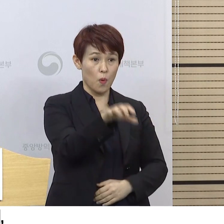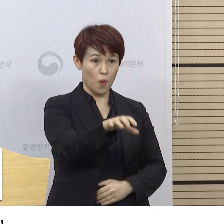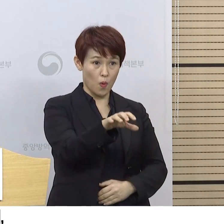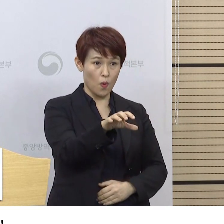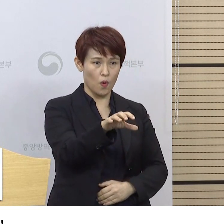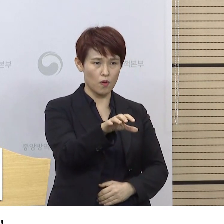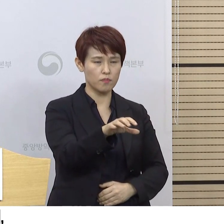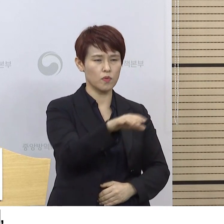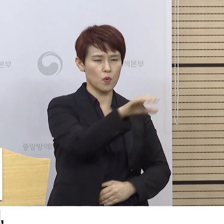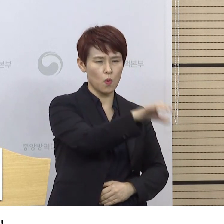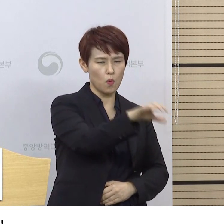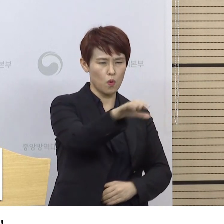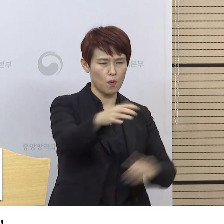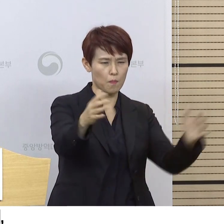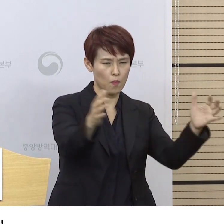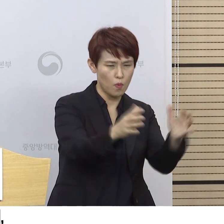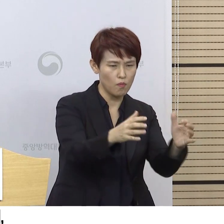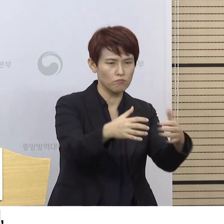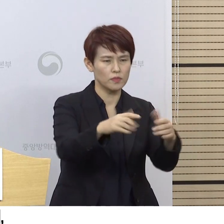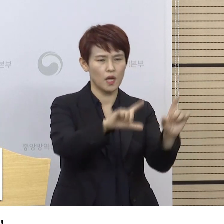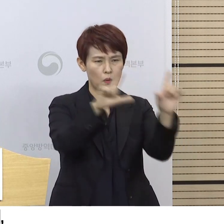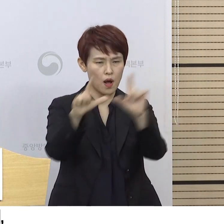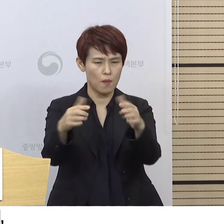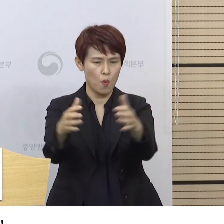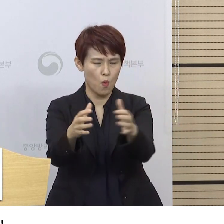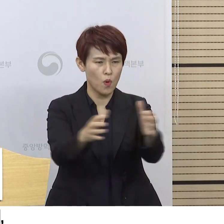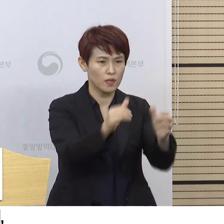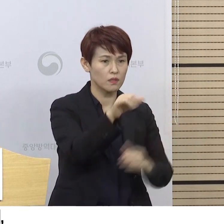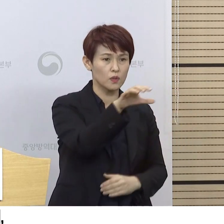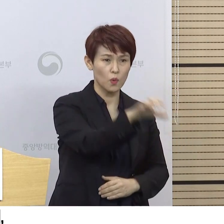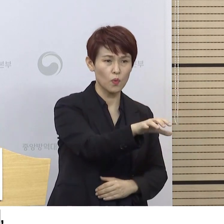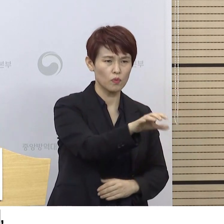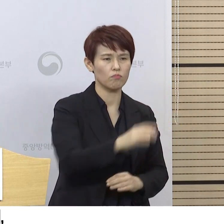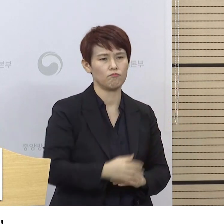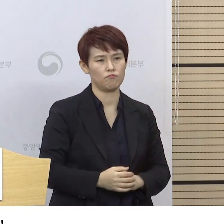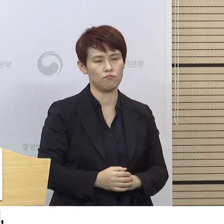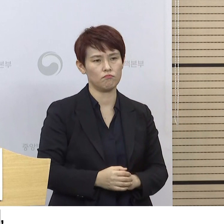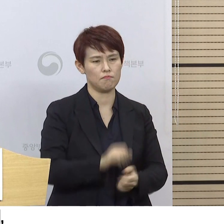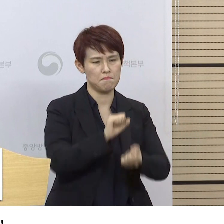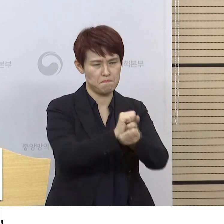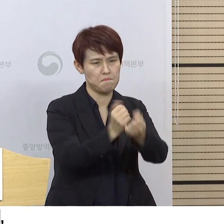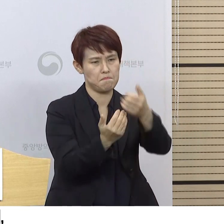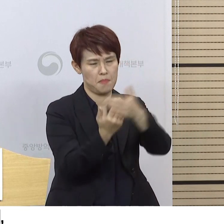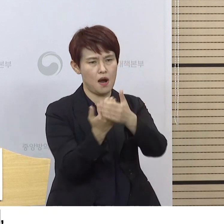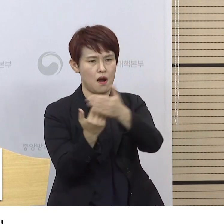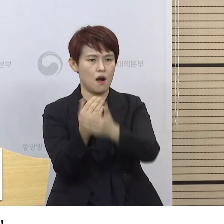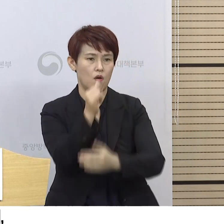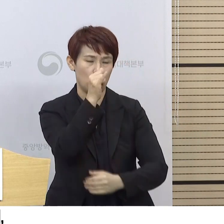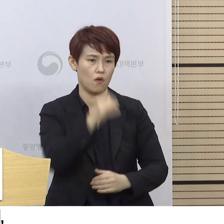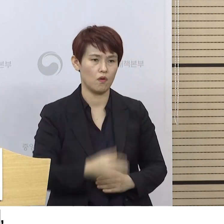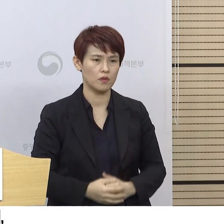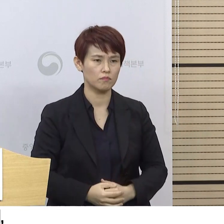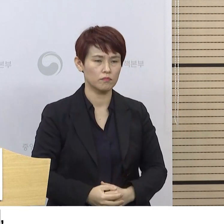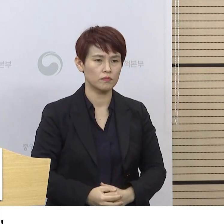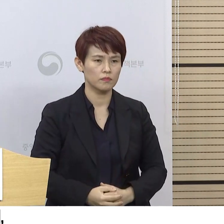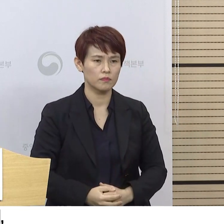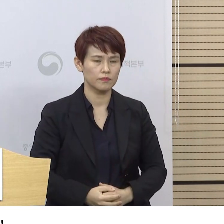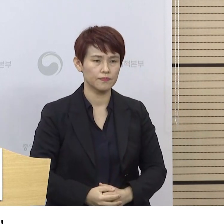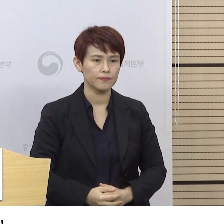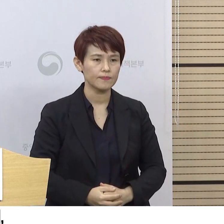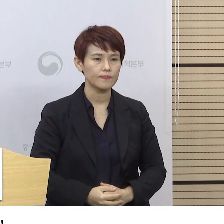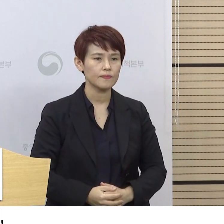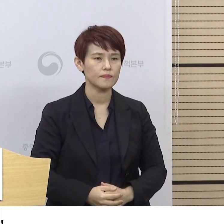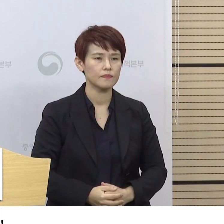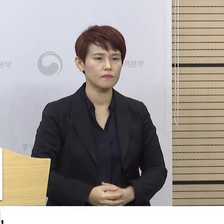각종 집단 생활 밀집 시설을 중심으로 발생을 하고 있습니다. 현재 조사 중인 사례 중에